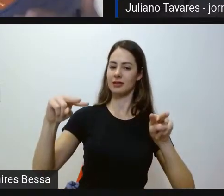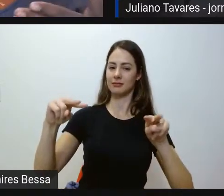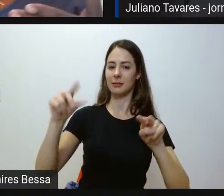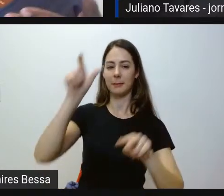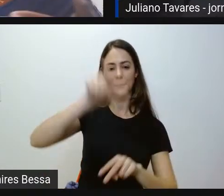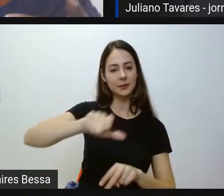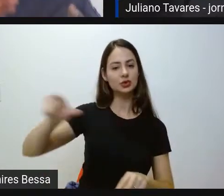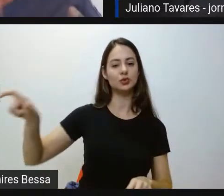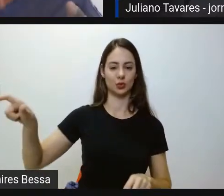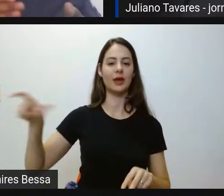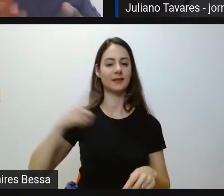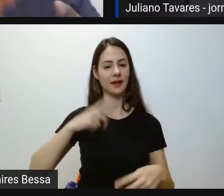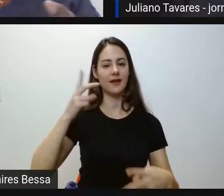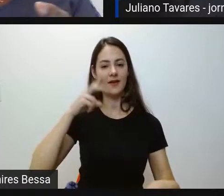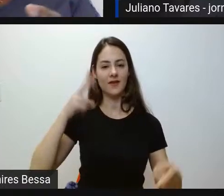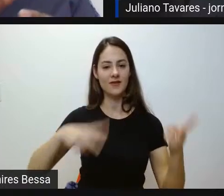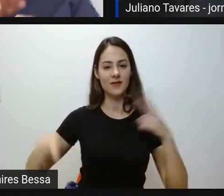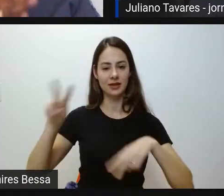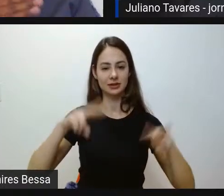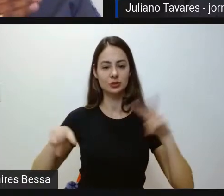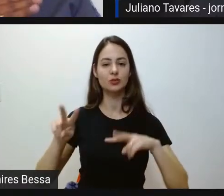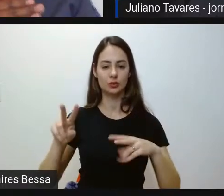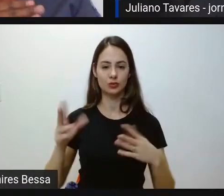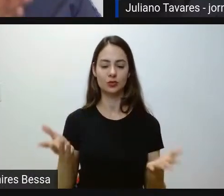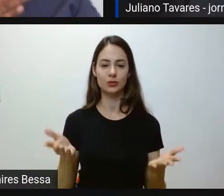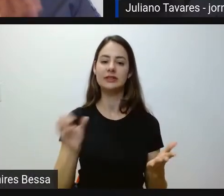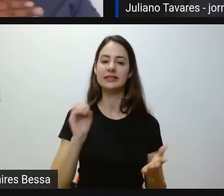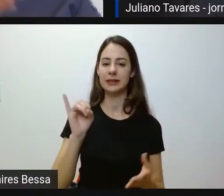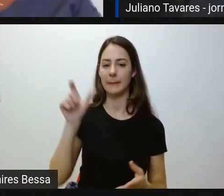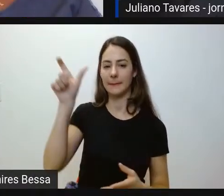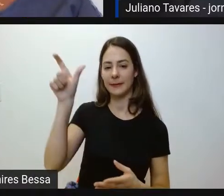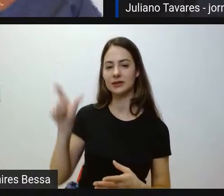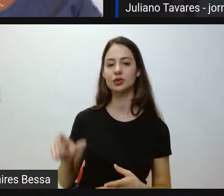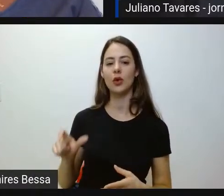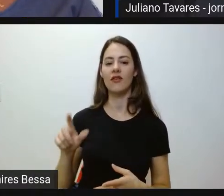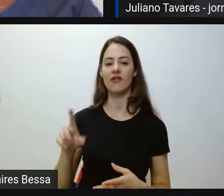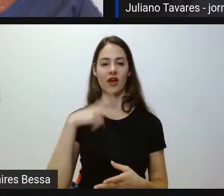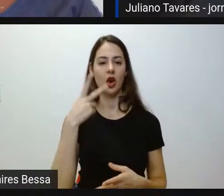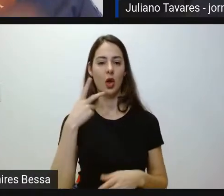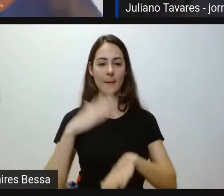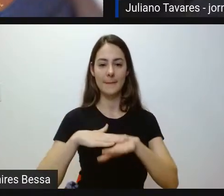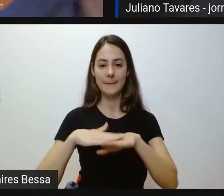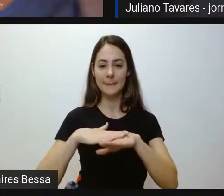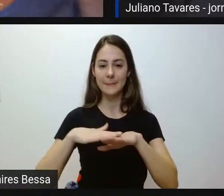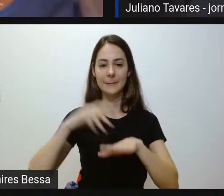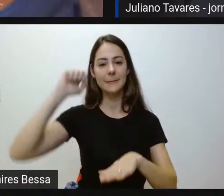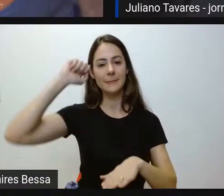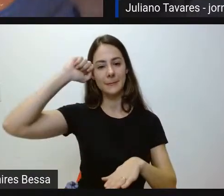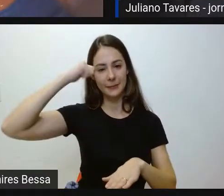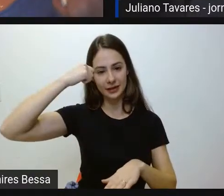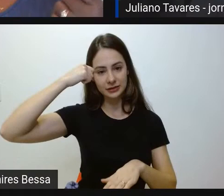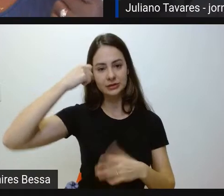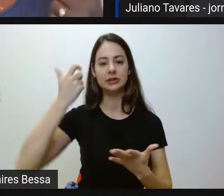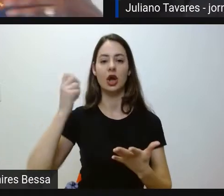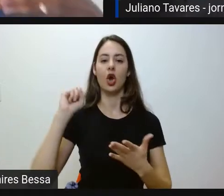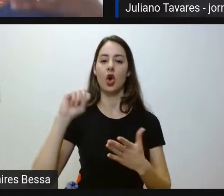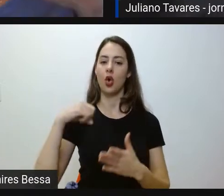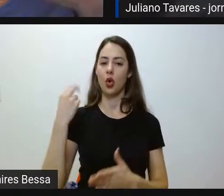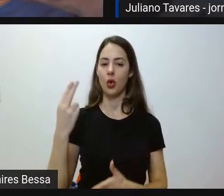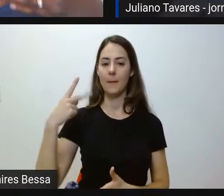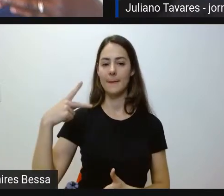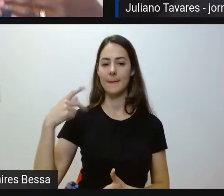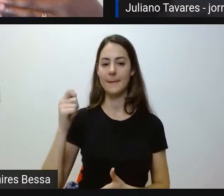pessoas. Então, veja só, se for uma pessoa que disse que tem a pele preta ou tem a pele parda,